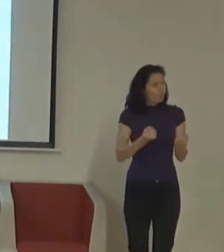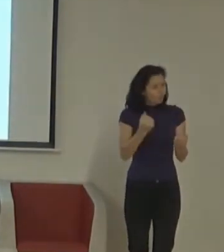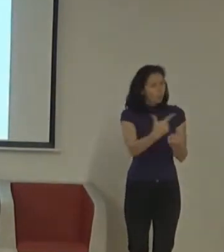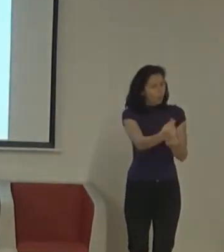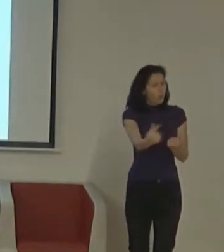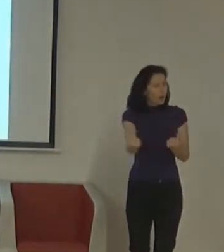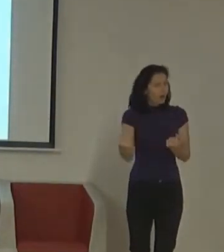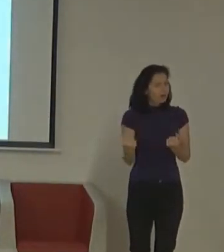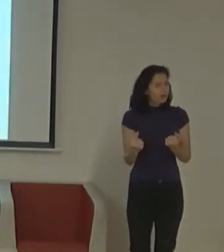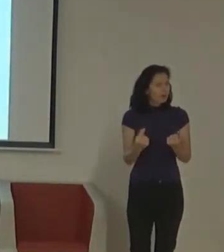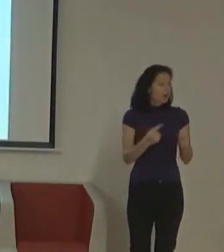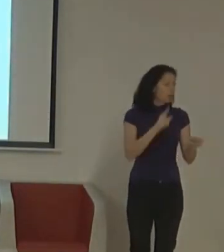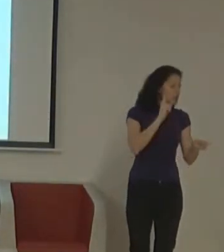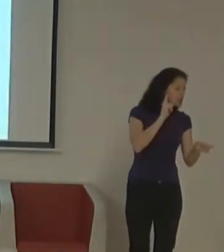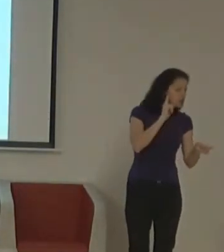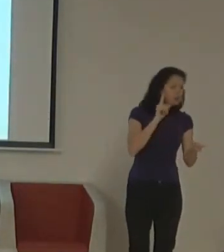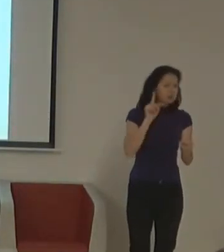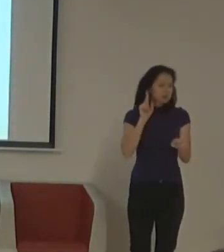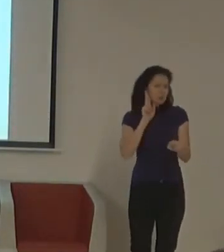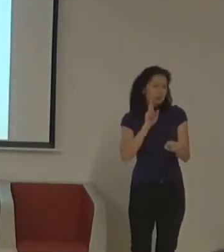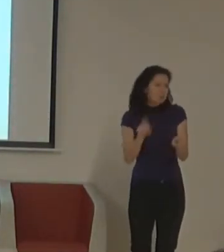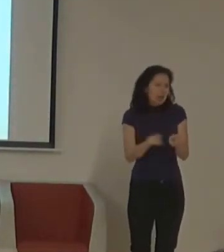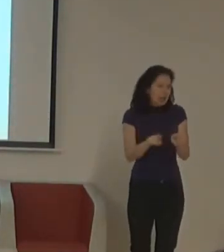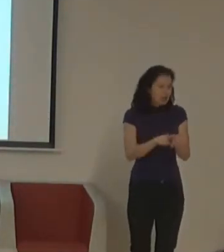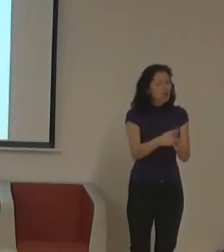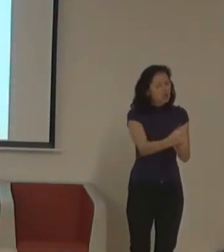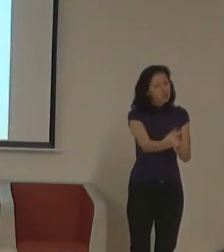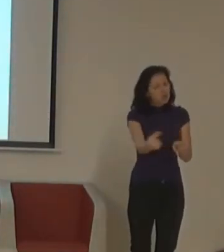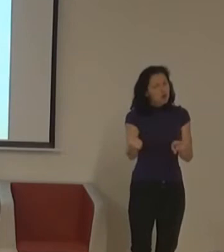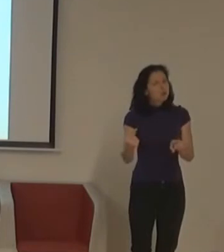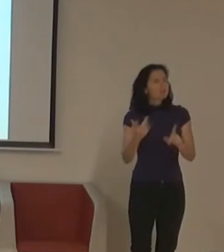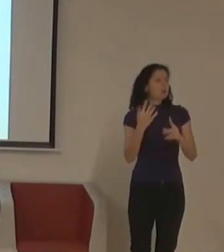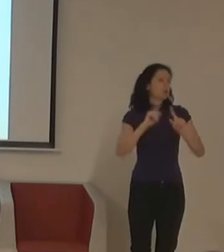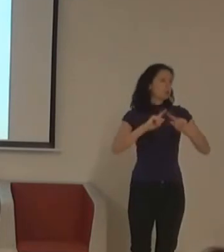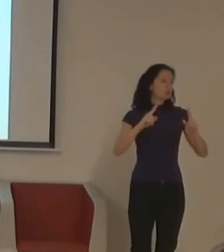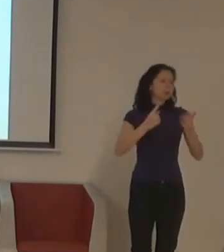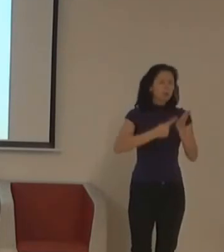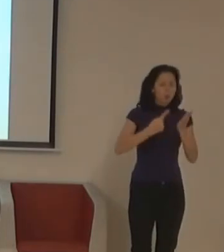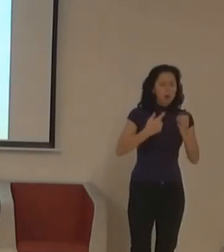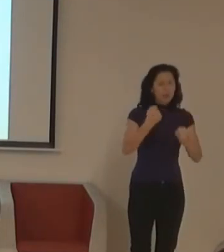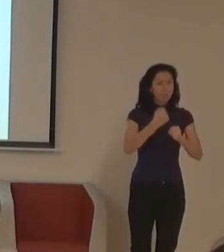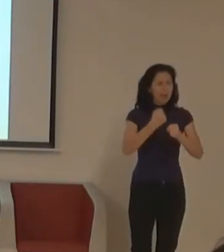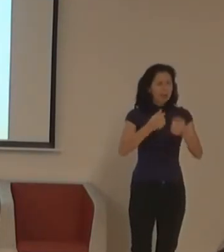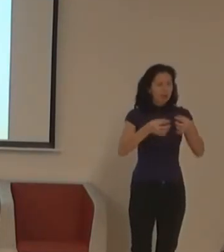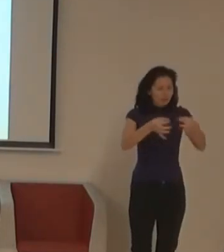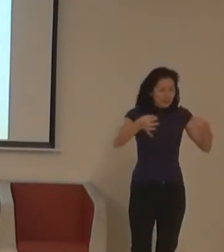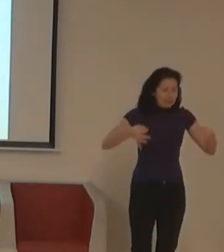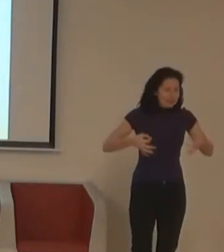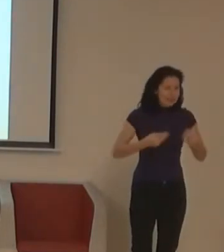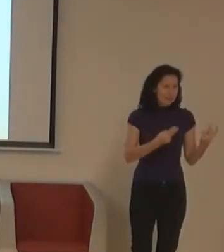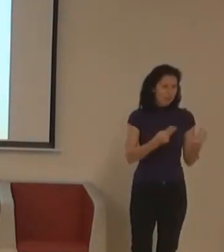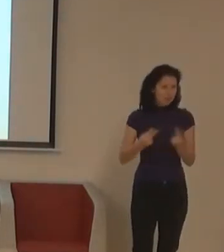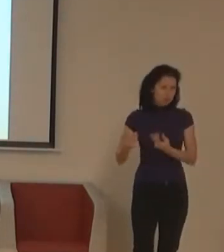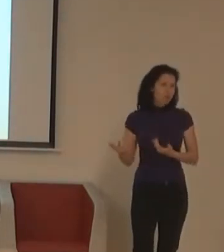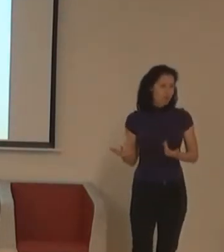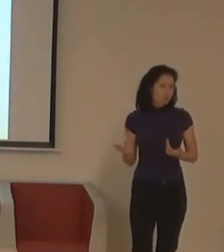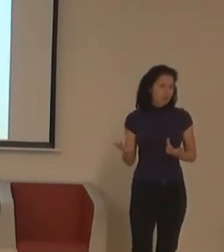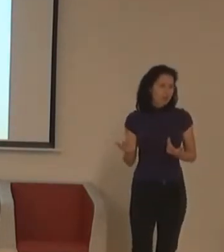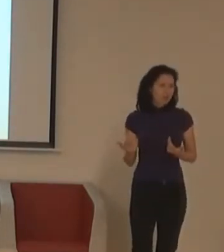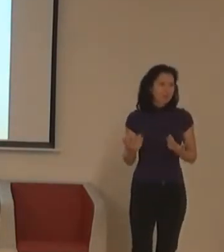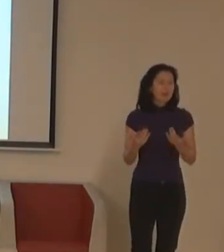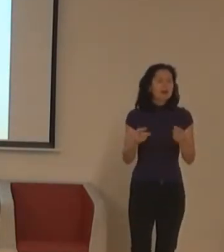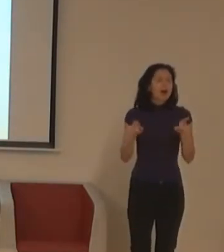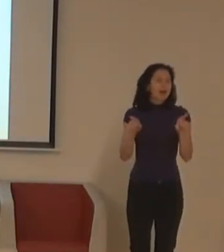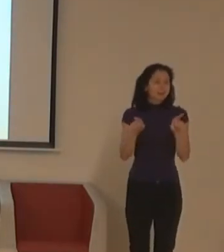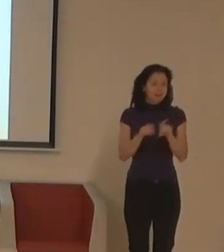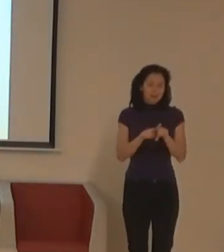Byly k tomu daný pracovní papírový listy, aby se s nima mohli pracovat učitelé ve škole, zase ne, všichni máme tableta, máme příběh a potřebujeme si vysvětlit